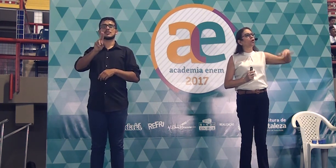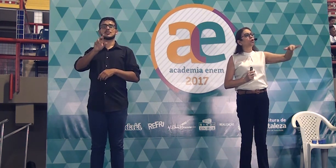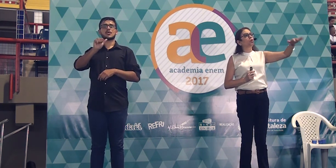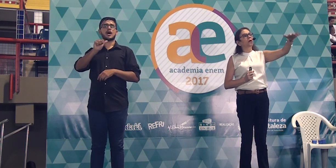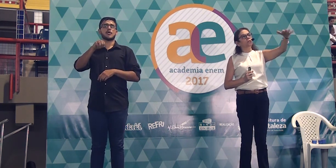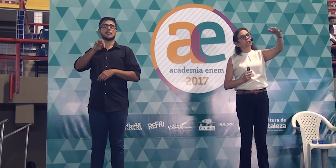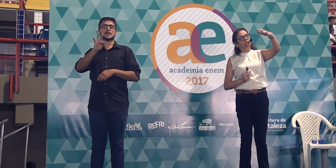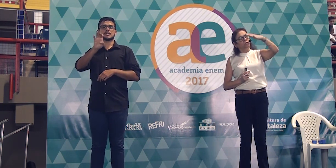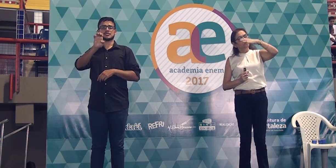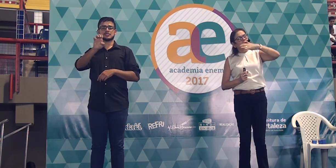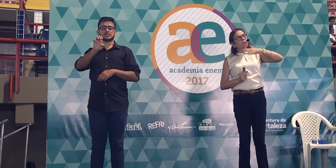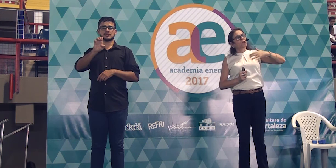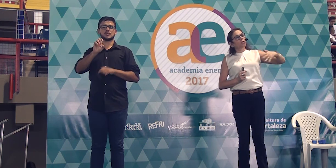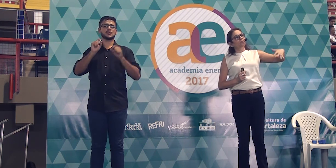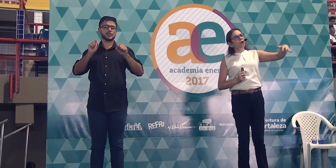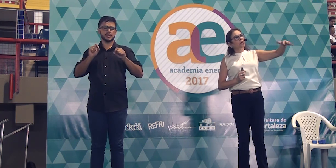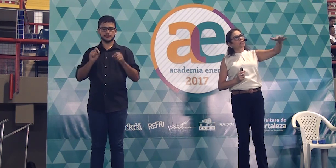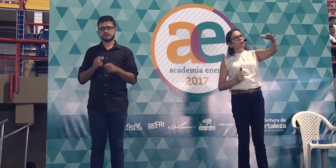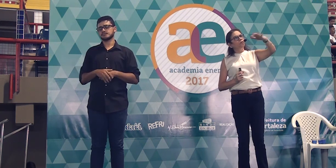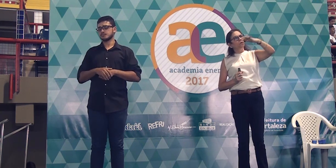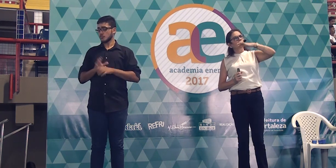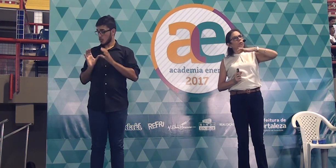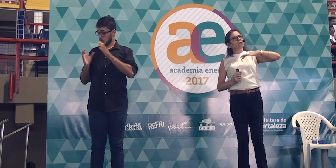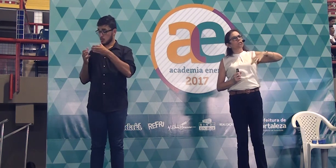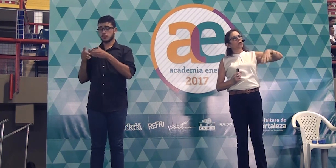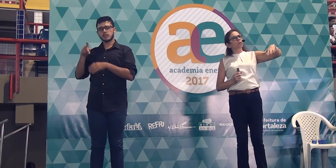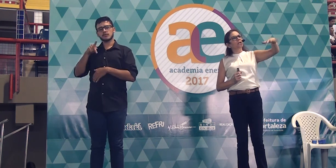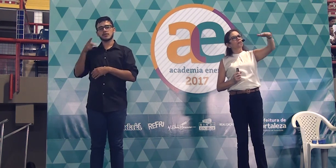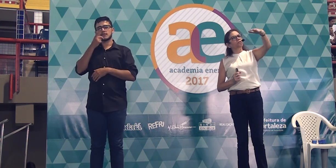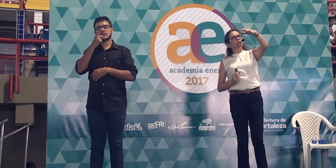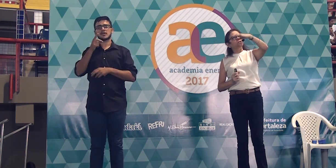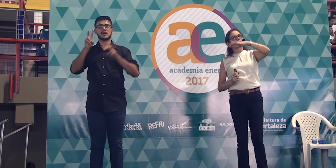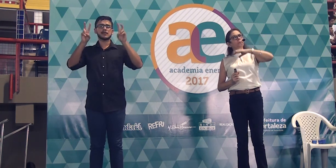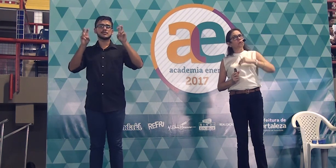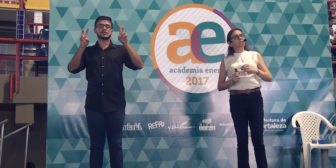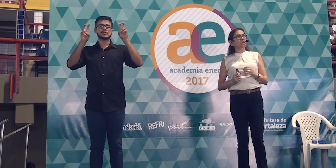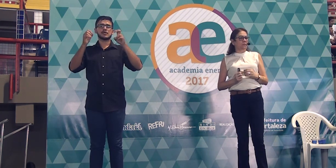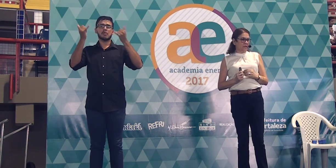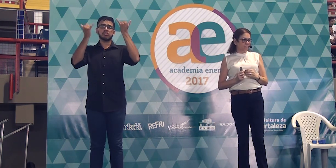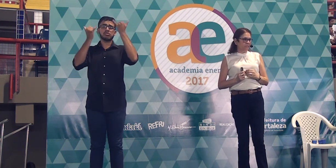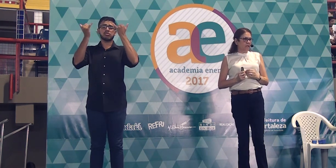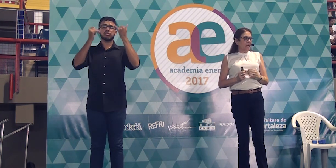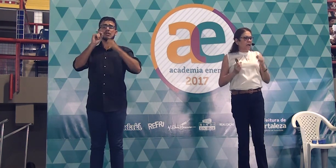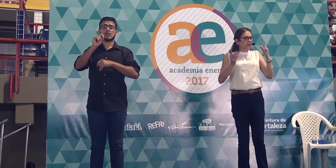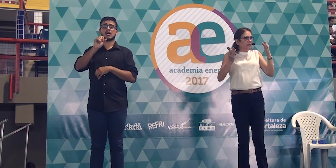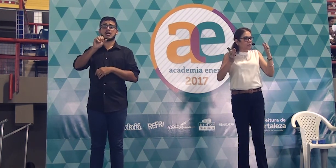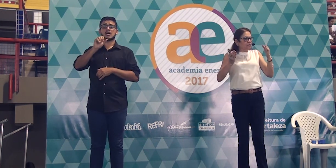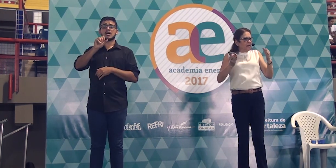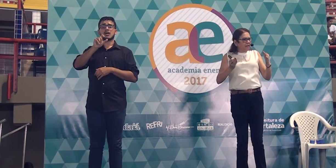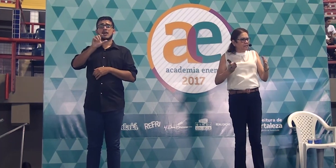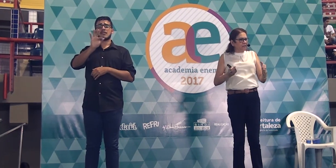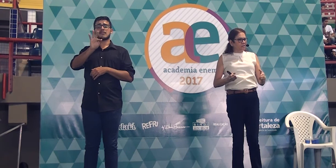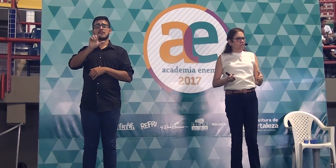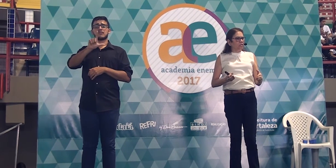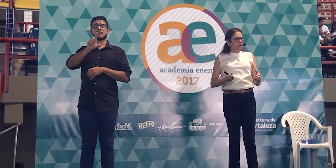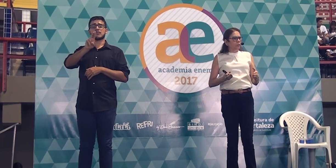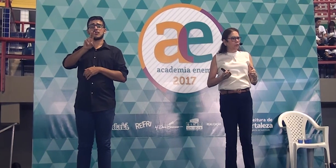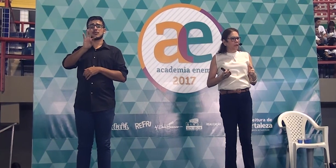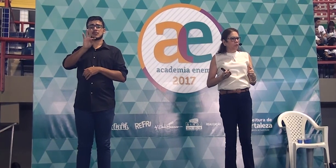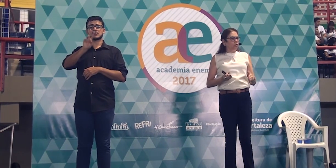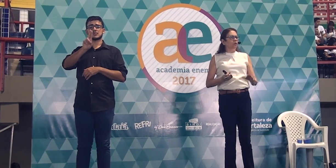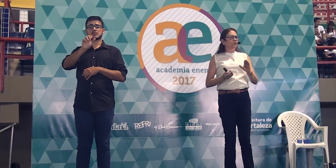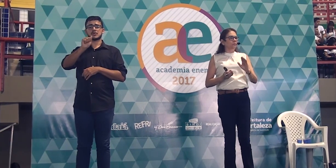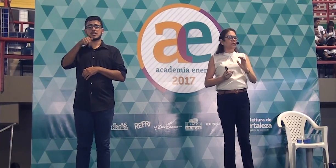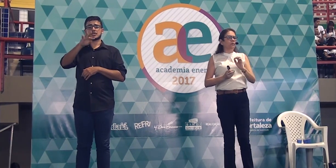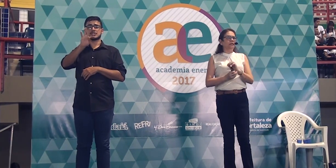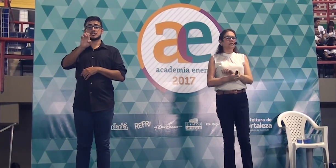flutuante. Informação flutuante é quando ela fica só por cima. Ela não dá exatidão